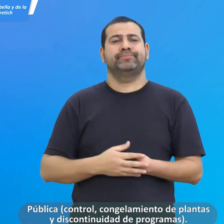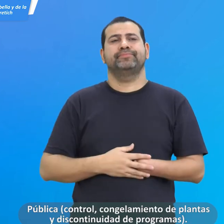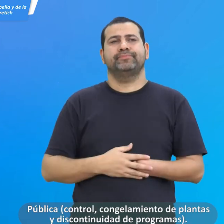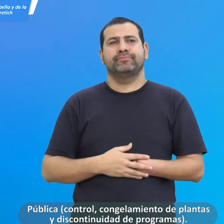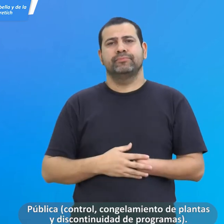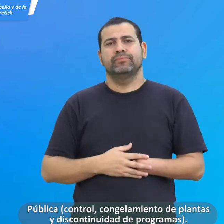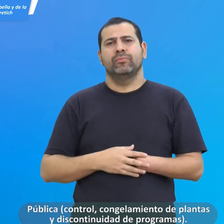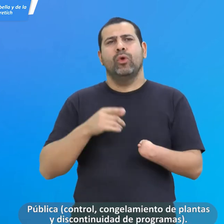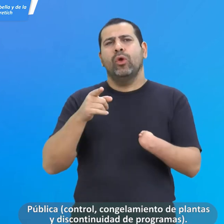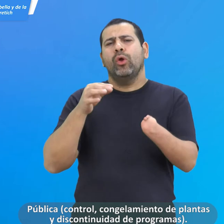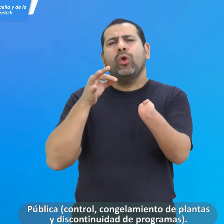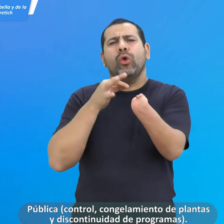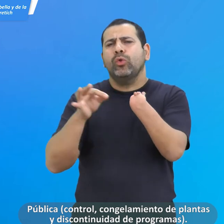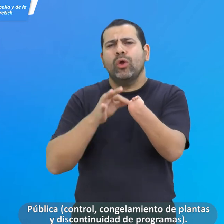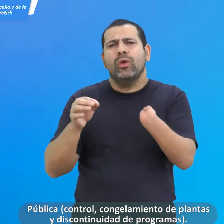control,